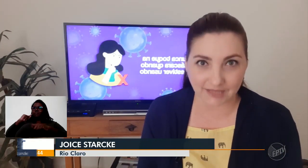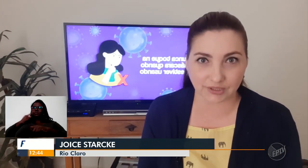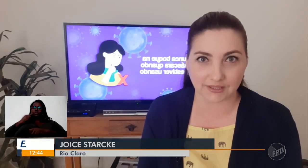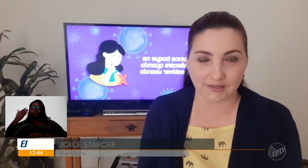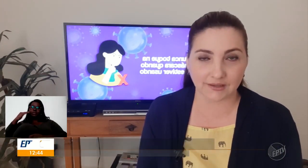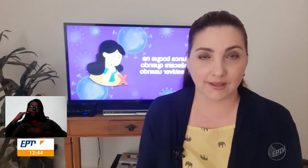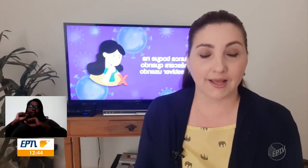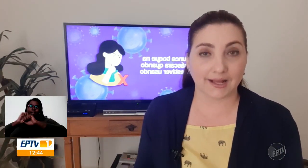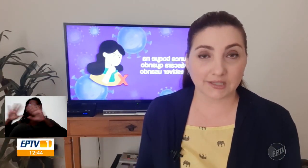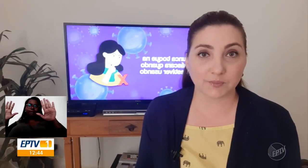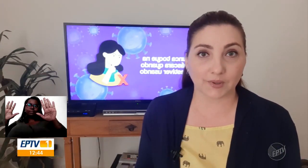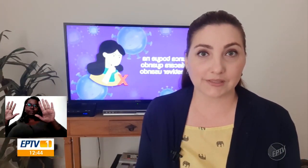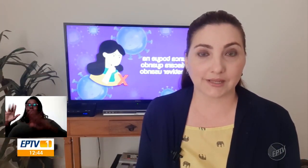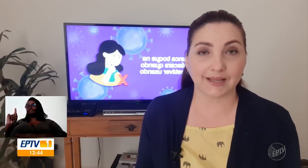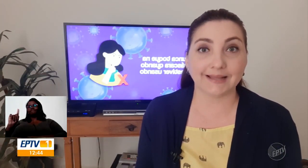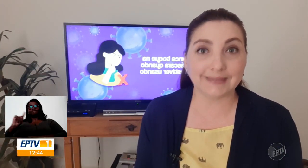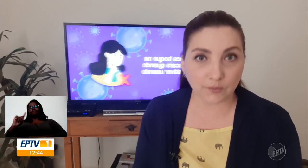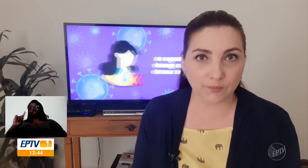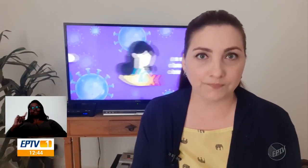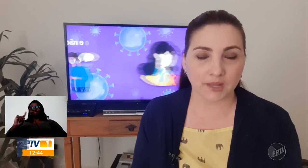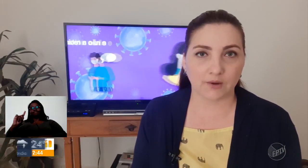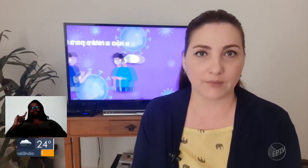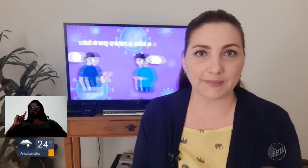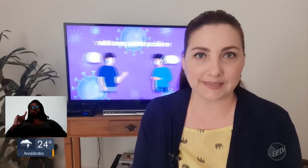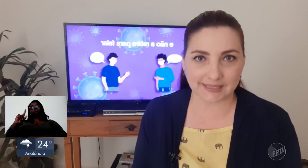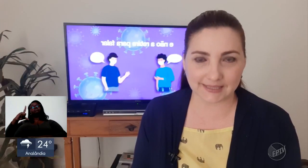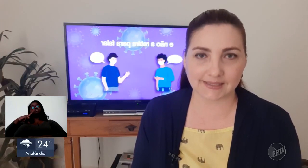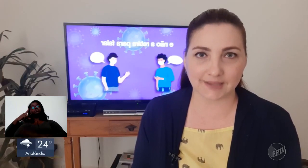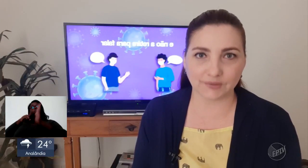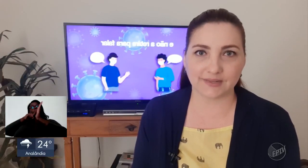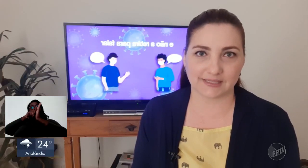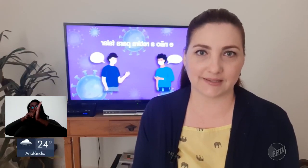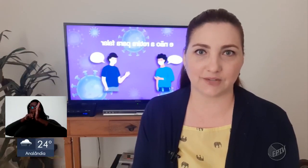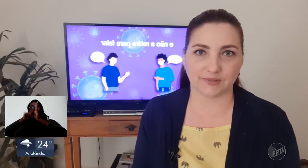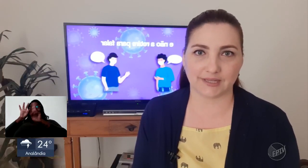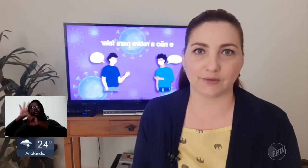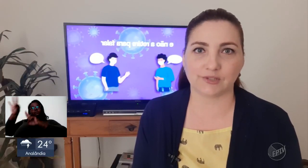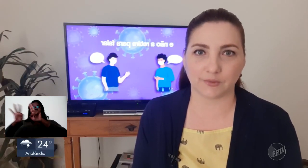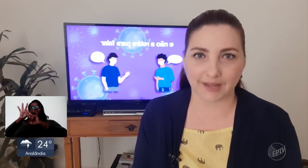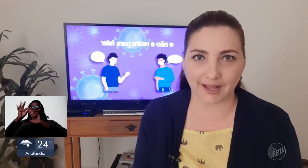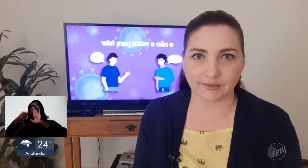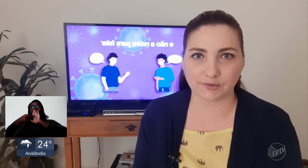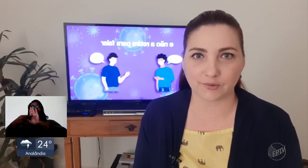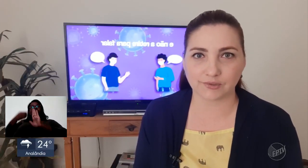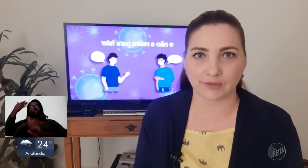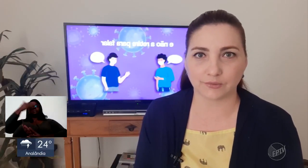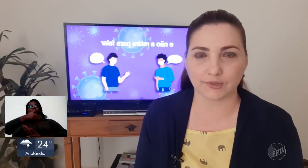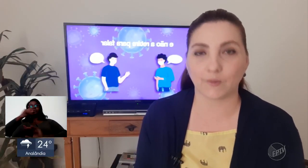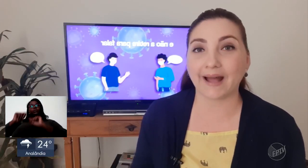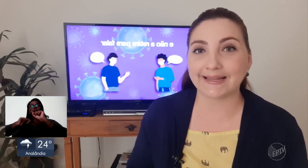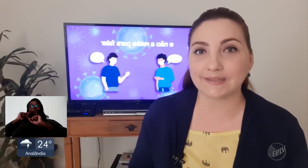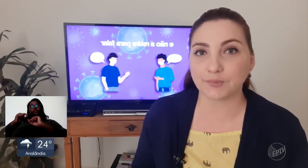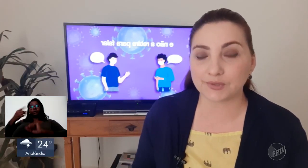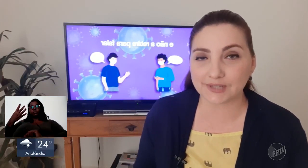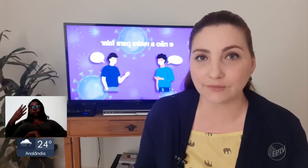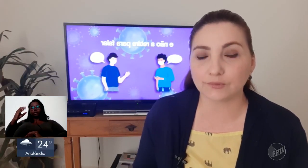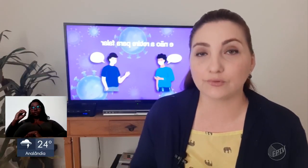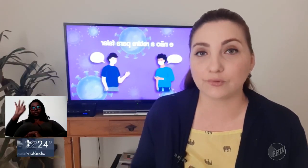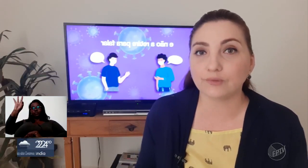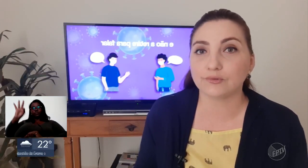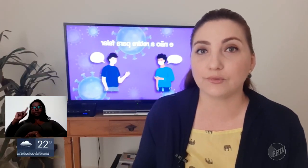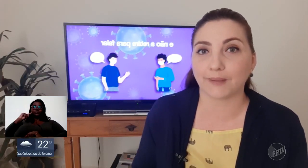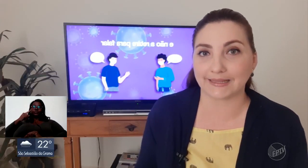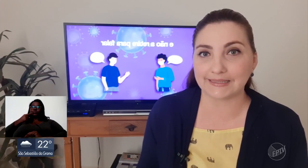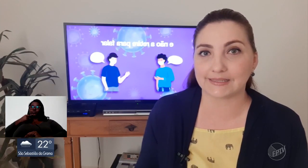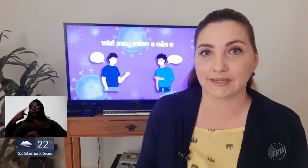a mensagem? A resposta é não. Uma pesquisa da Universidade Federal de São Carlos constatou que 40%